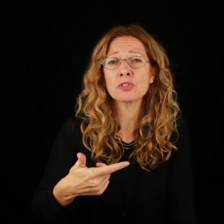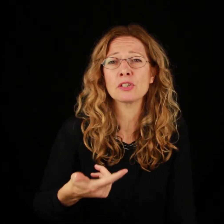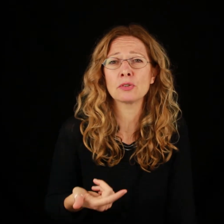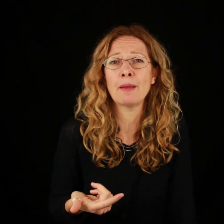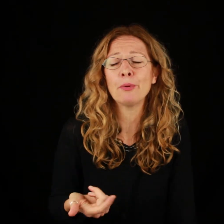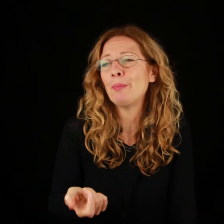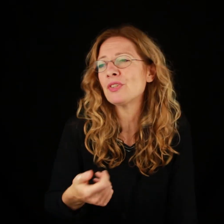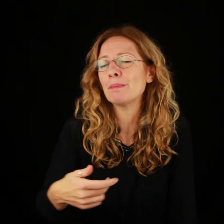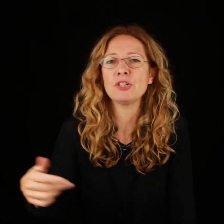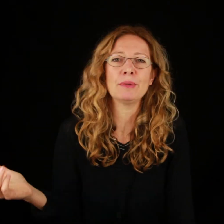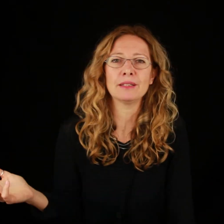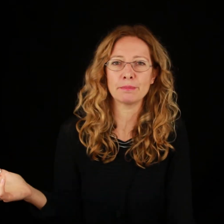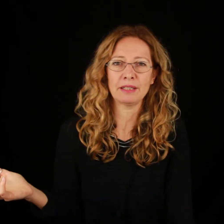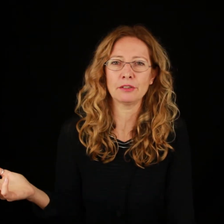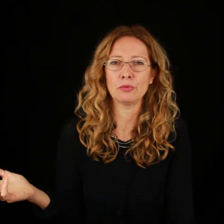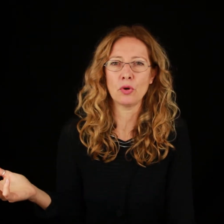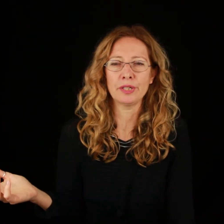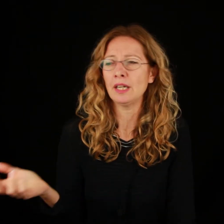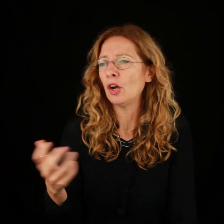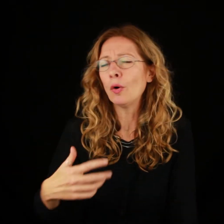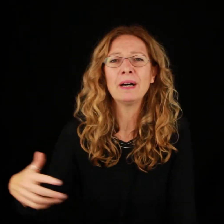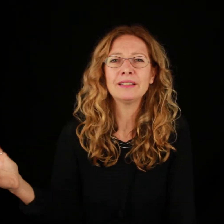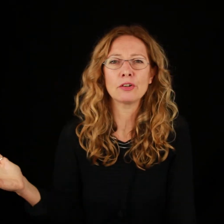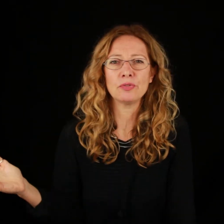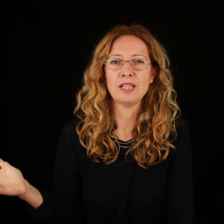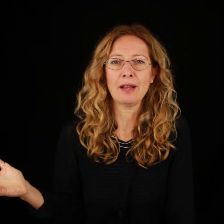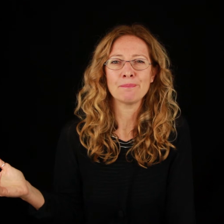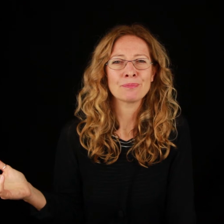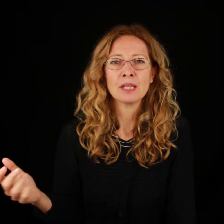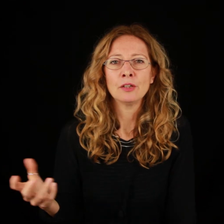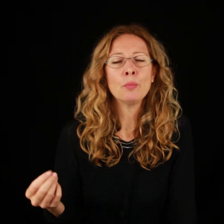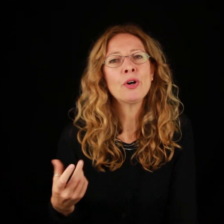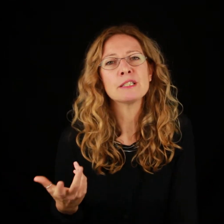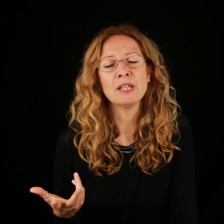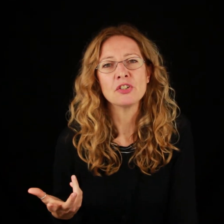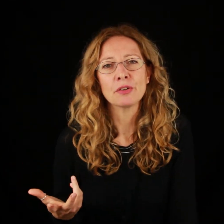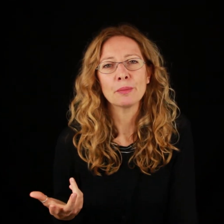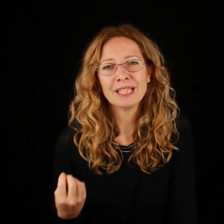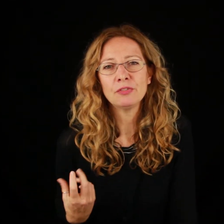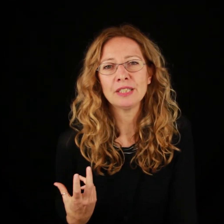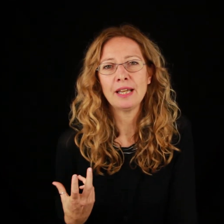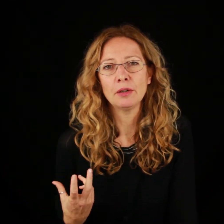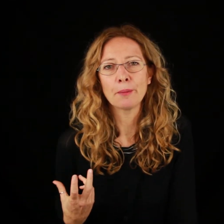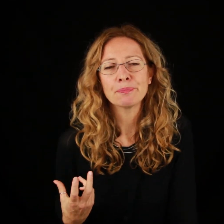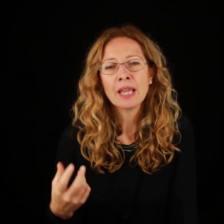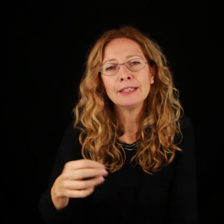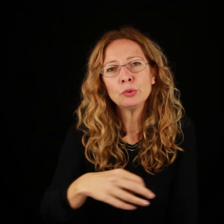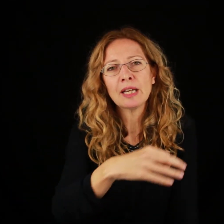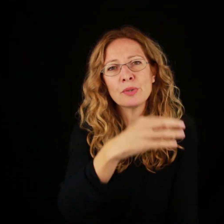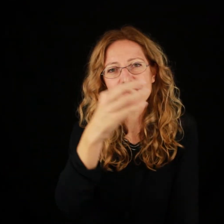stesso tempo non può semplicemente sbatterlo fuori o mandarlo via, non può respingerlo perché è il fratello e tutta questa